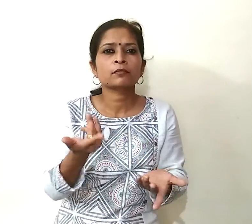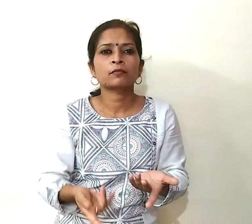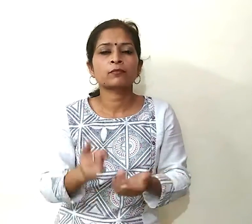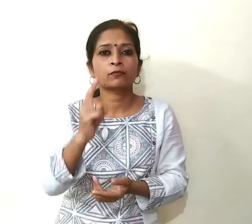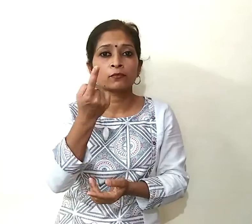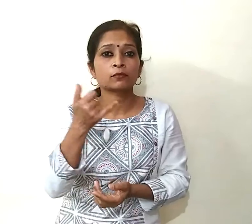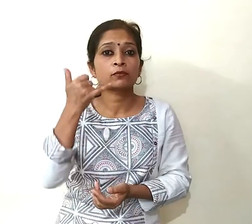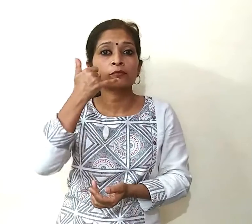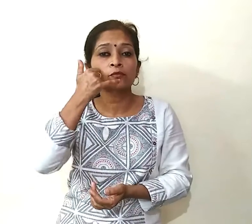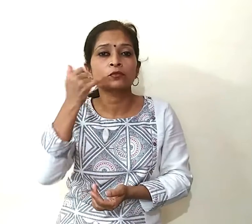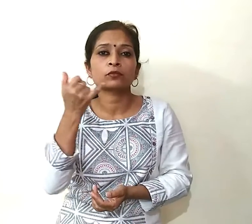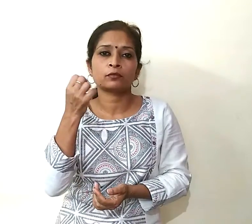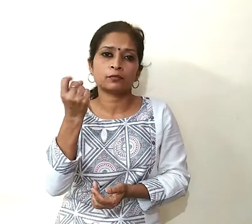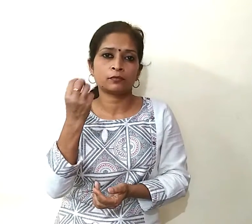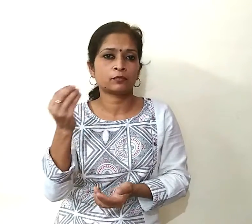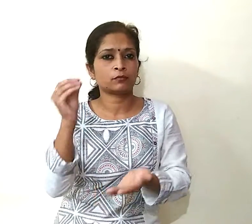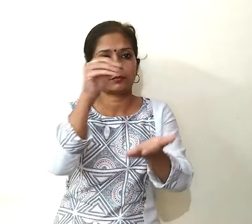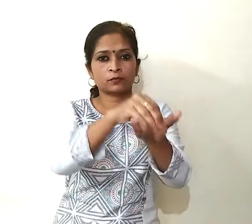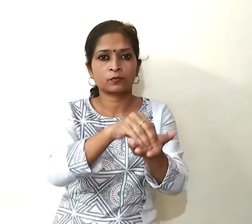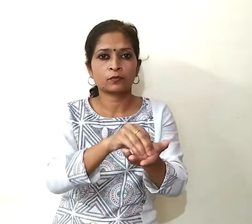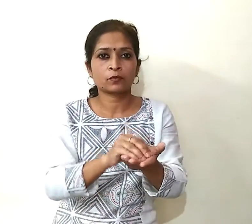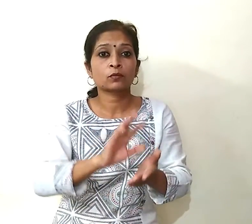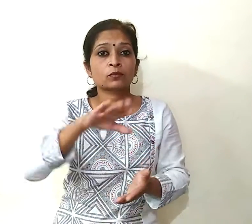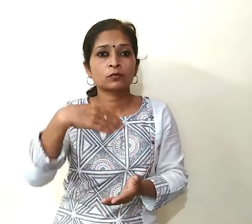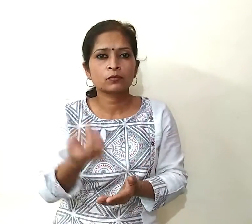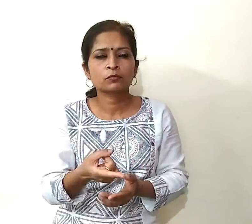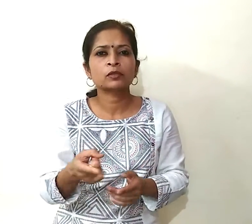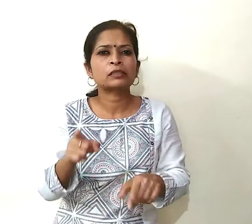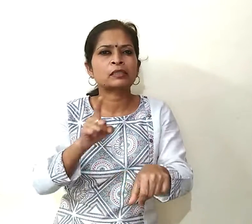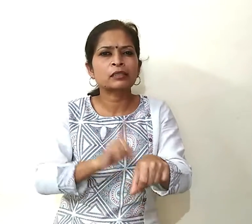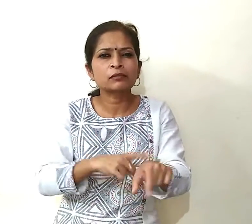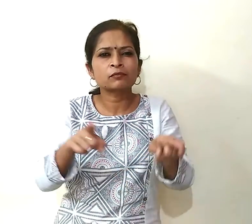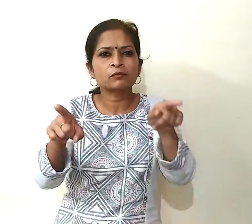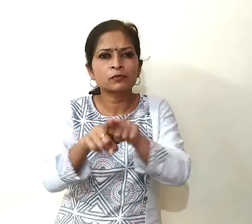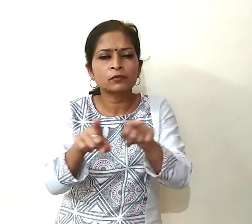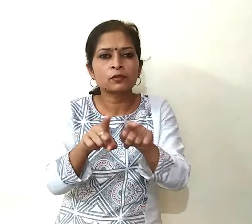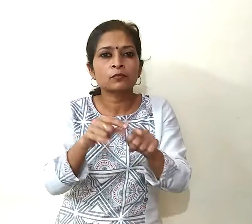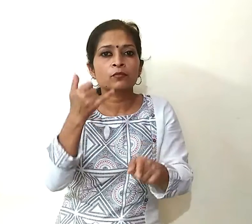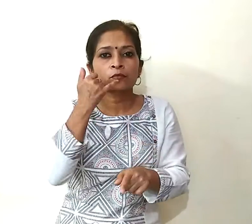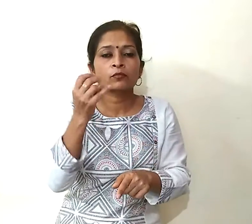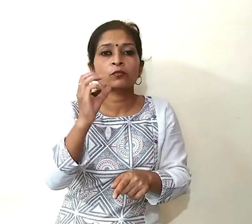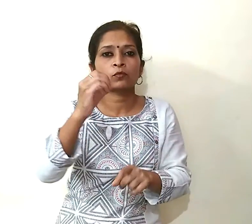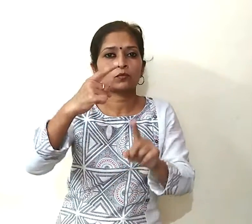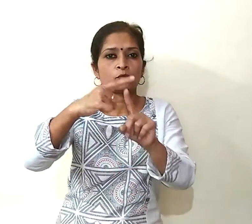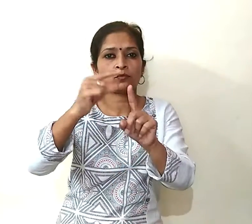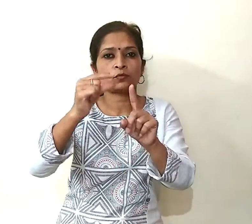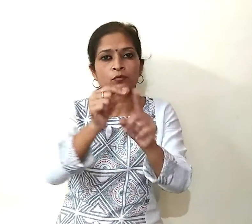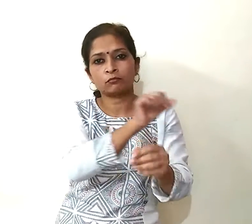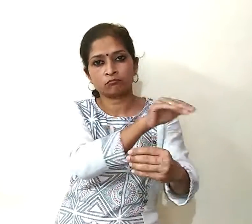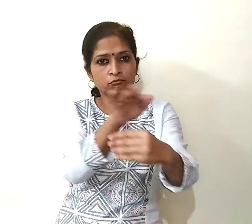अपना मोबाइल नमबर दर्ज करना होगा जिसकी बाद उसी नमबर पर तुरंत OTP आने पर आप इस एप